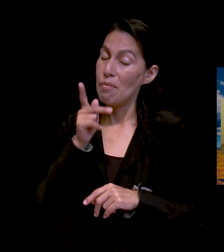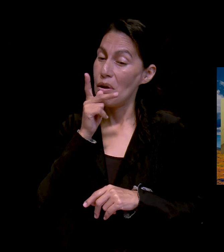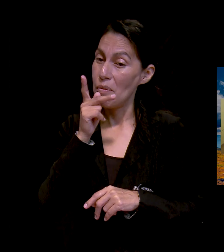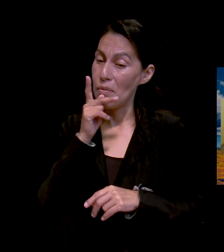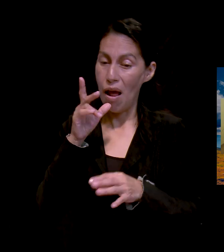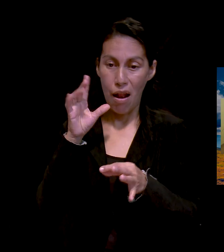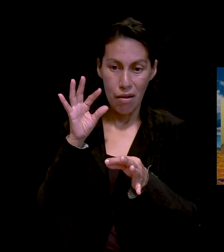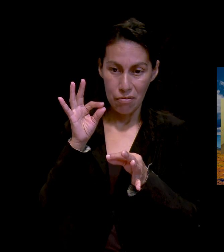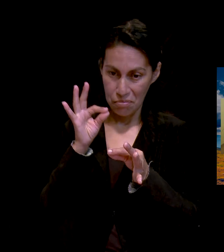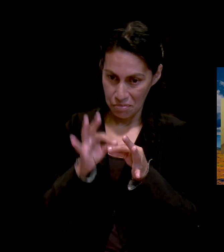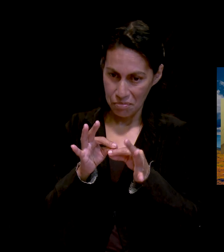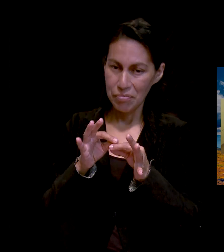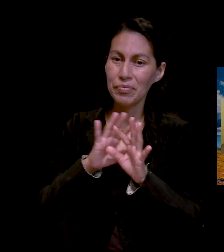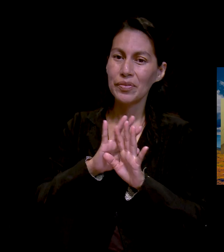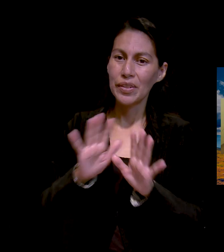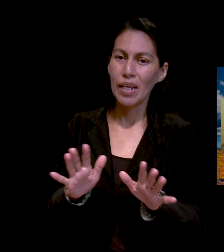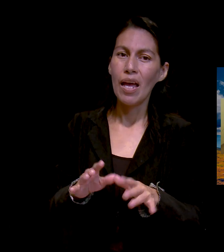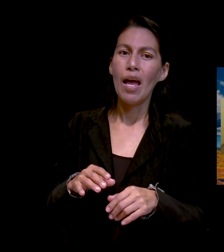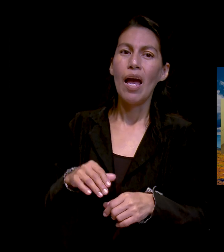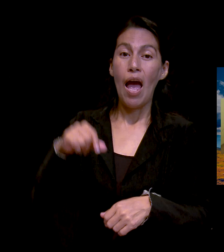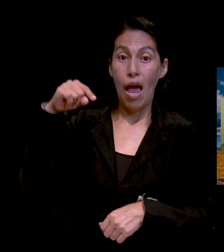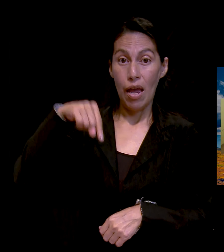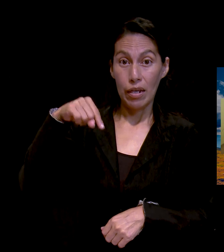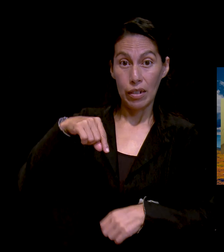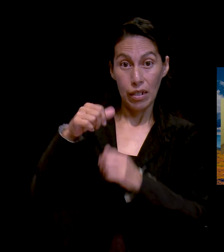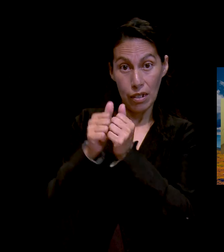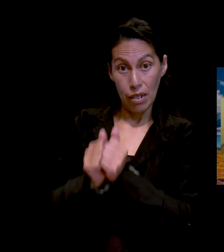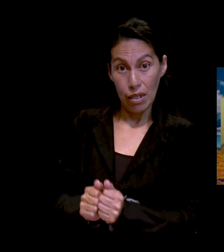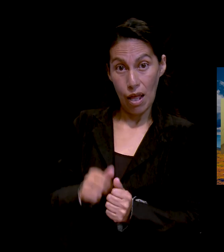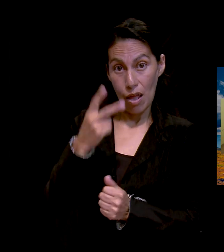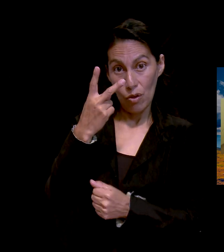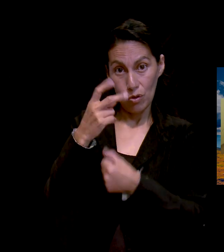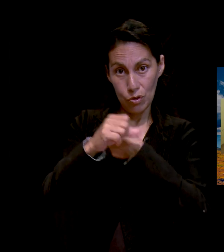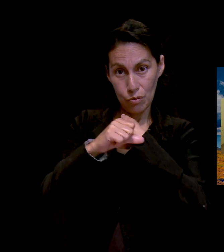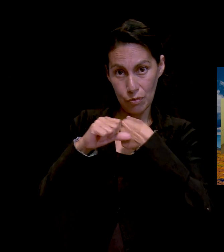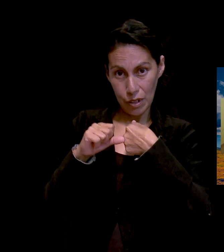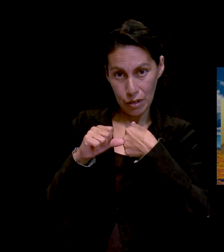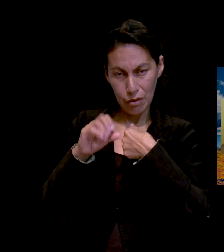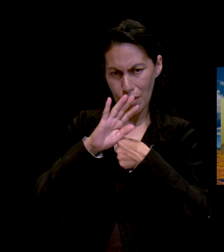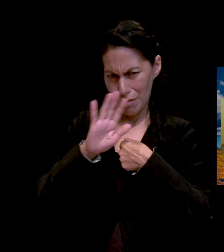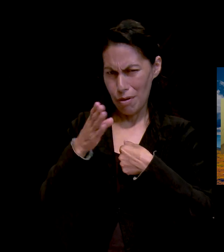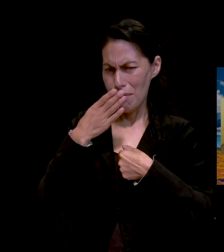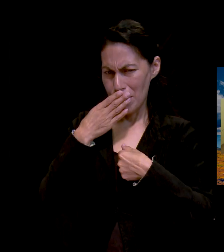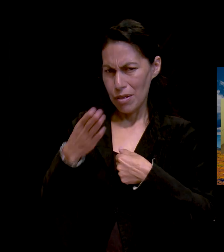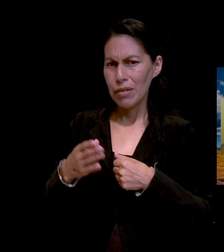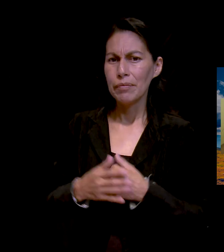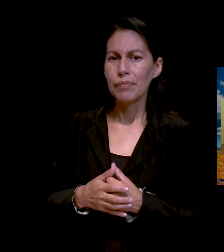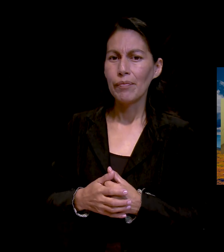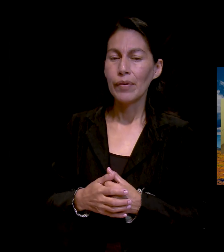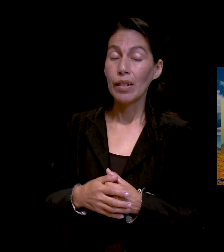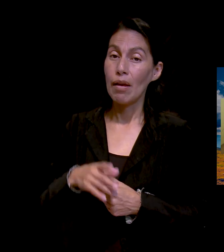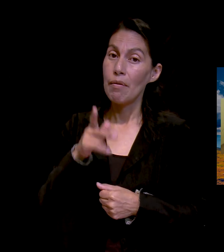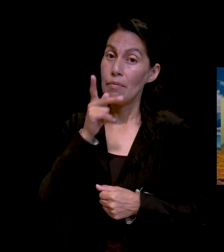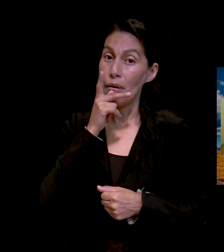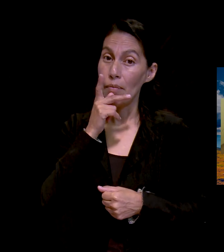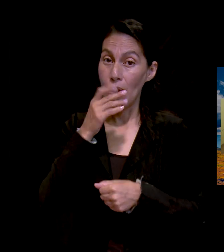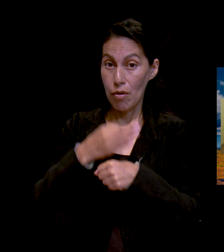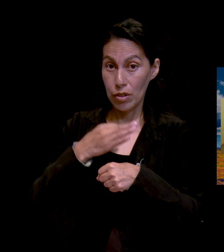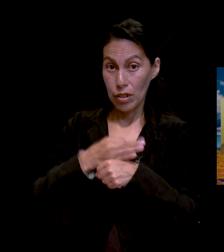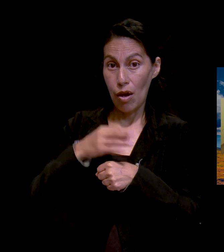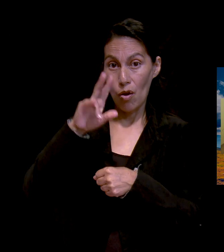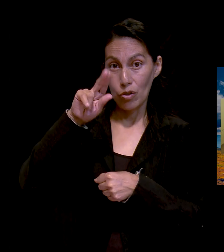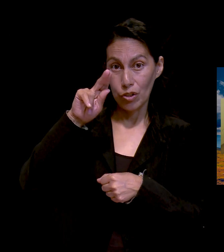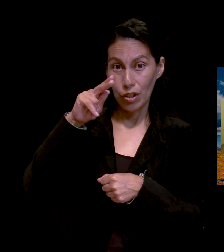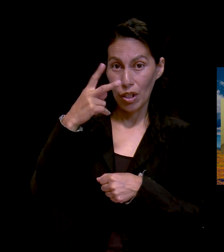va a estar aquí dos meses. Mi papá es un señor muy inquieto, los que lo conocen, sus 82 años,